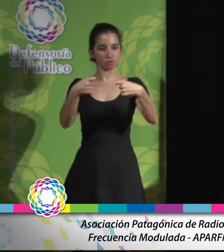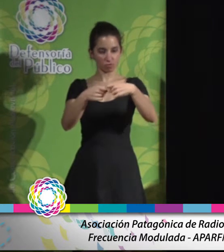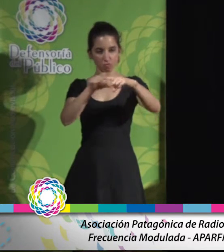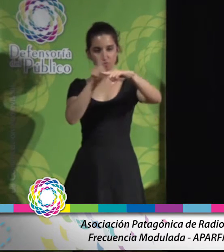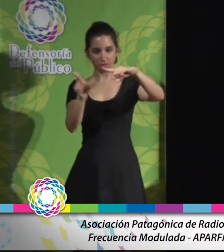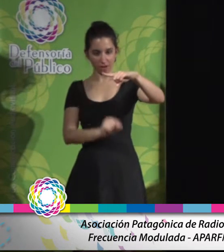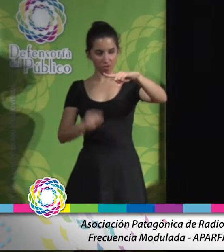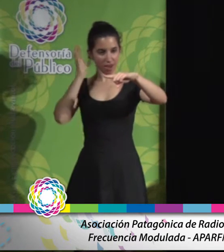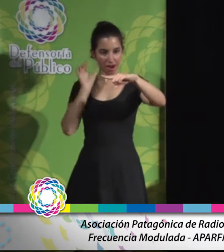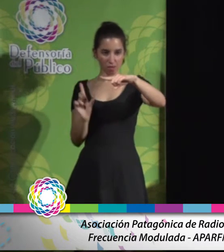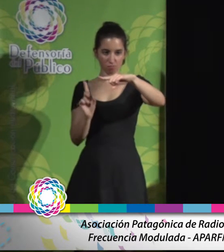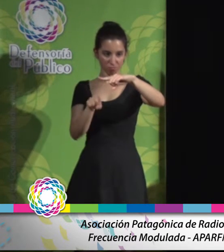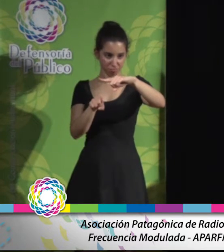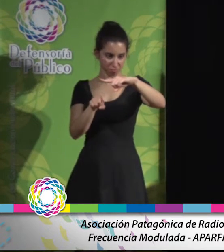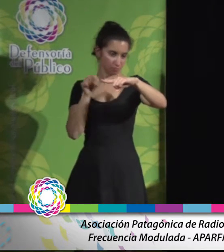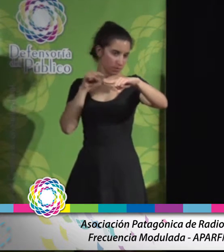APARF.